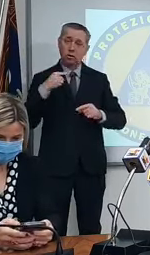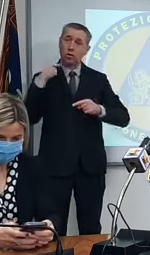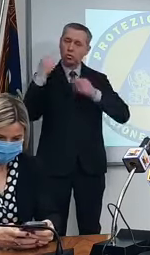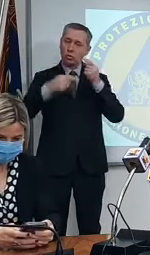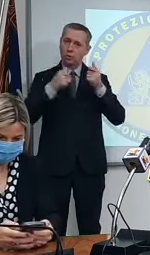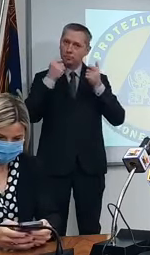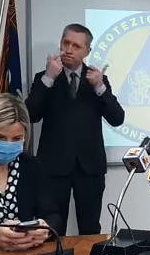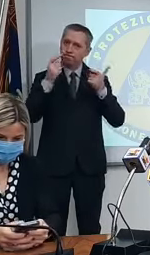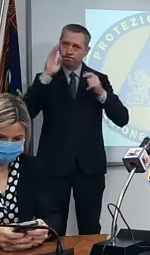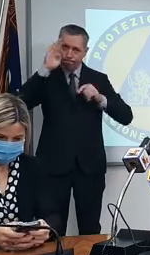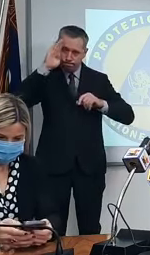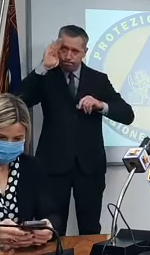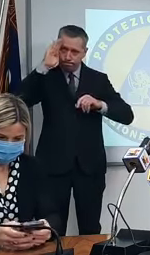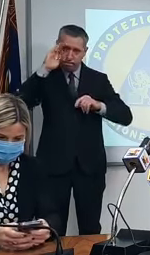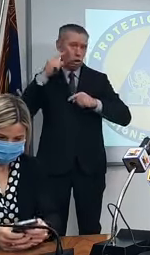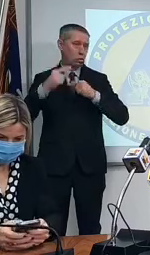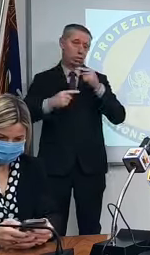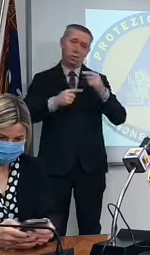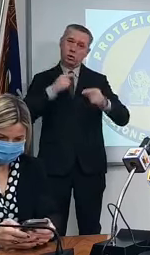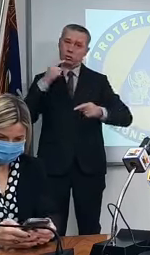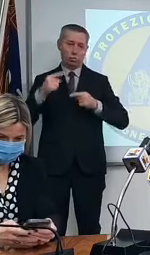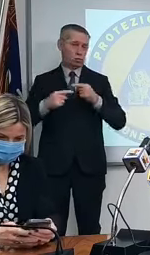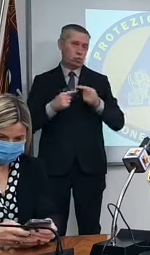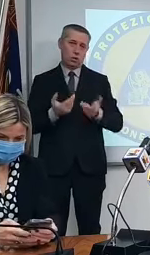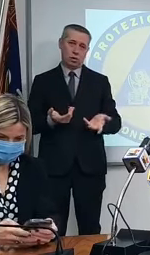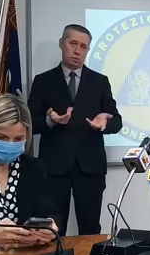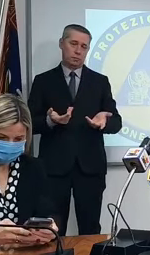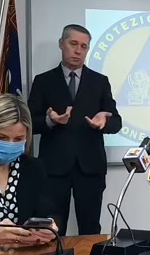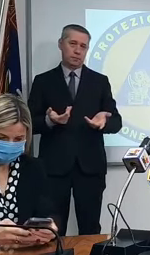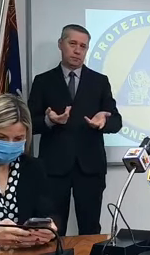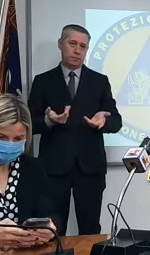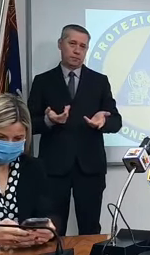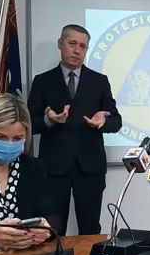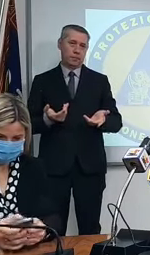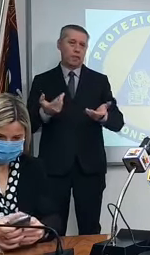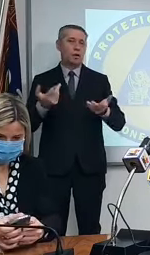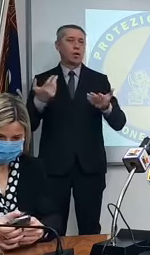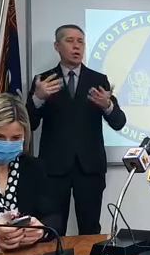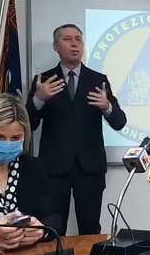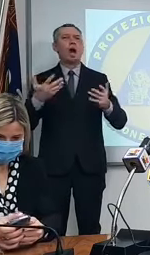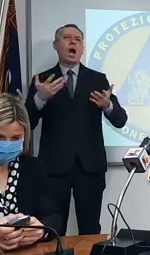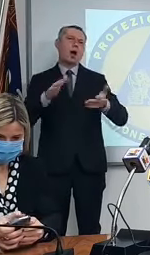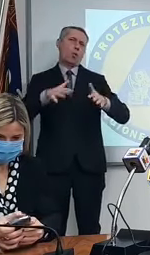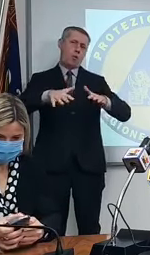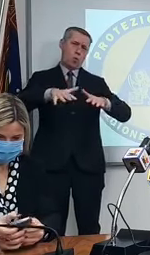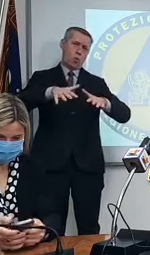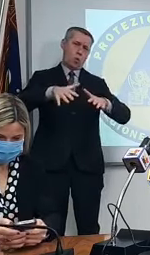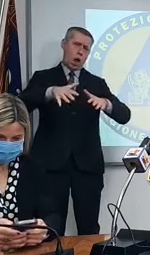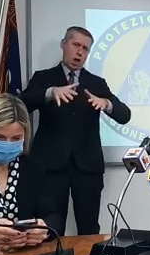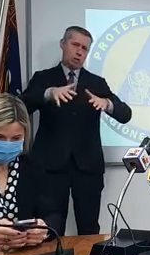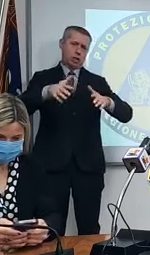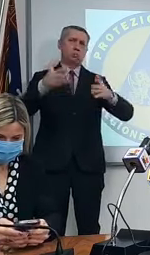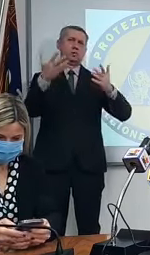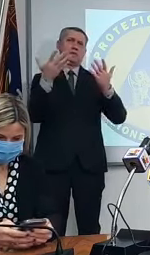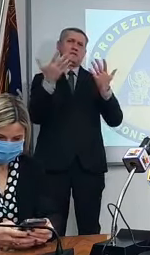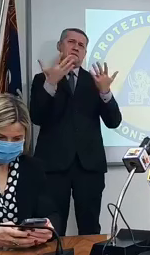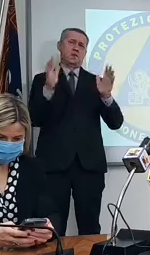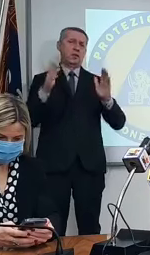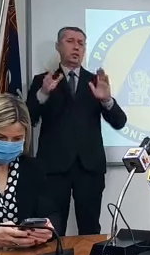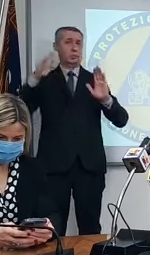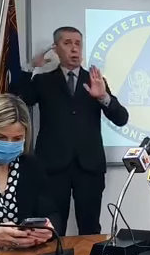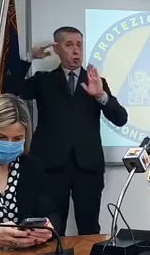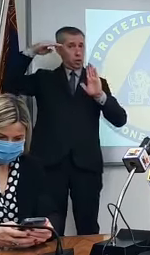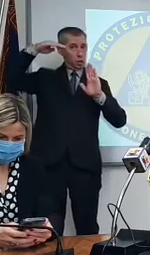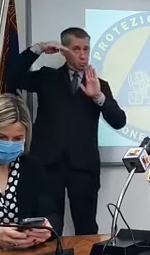sono convinto che ancora non è, come si può dire, non si è imboccata la via della discesa nel